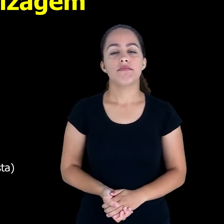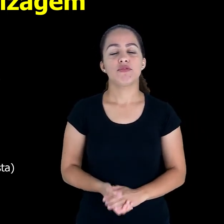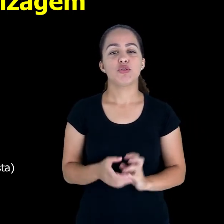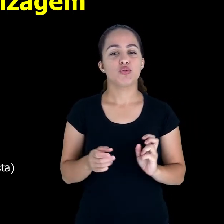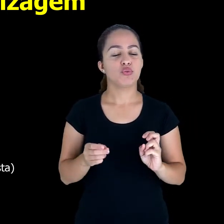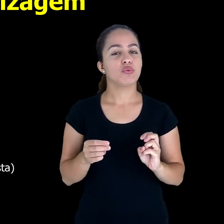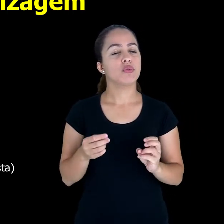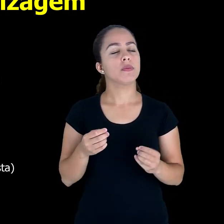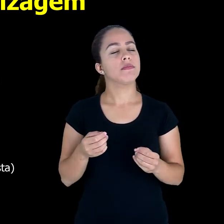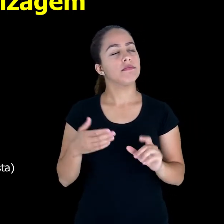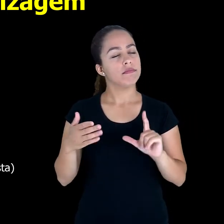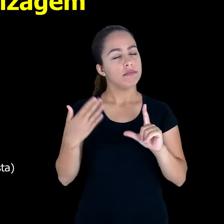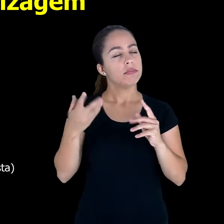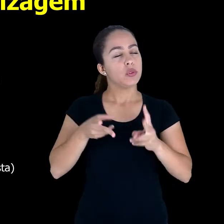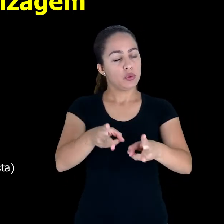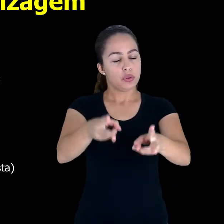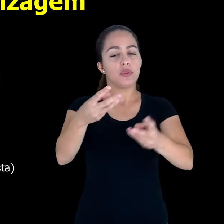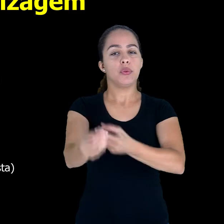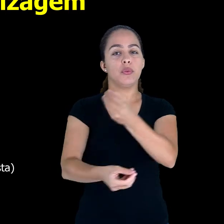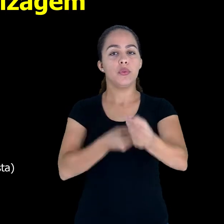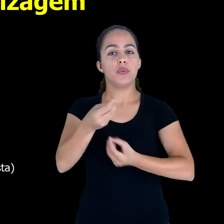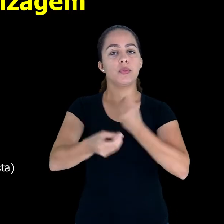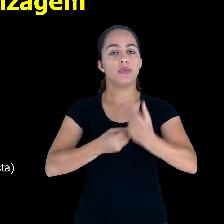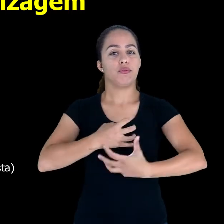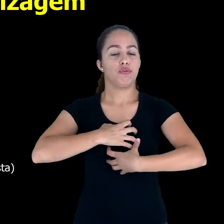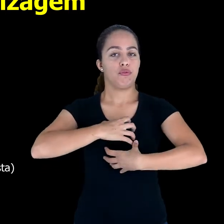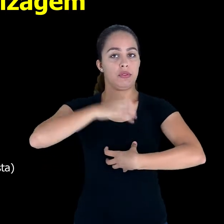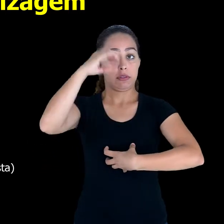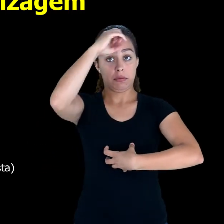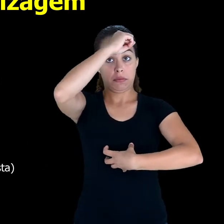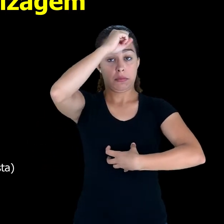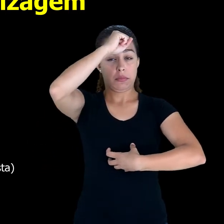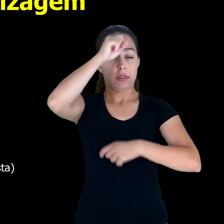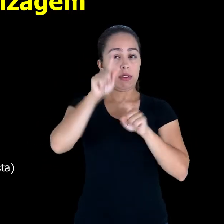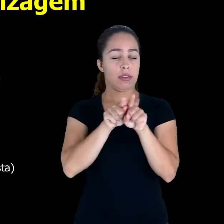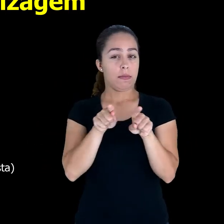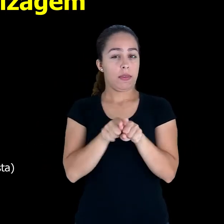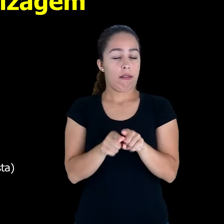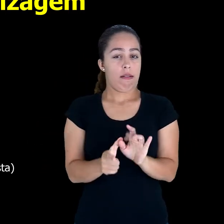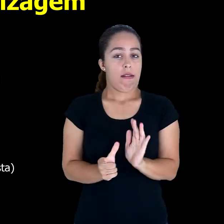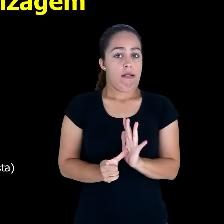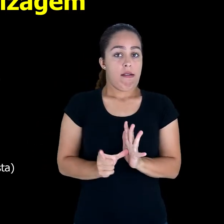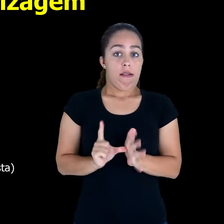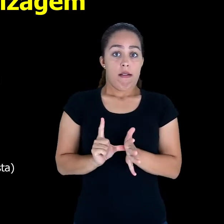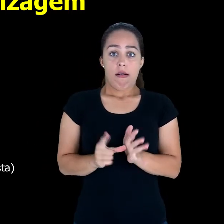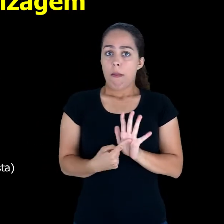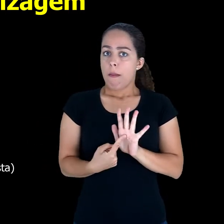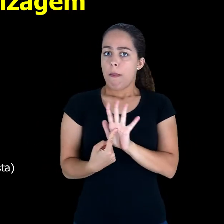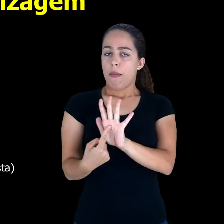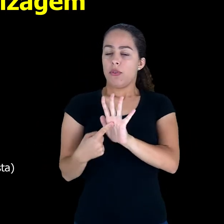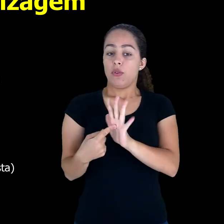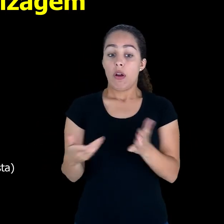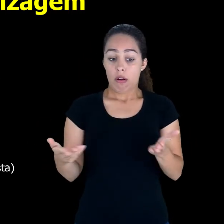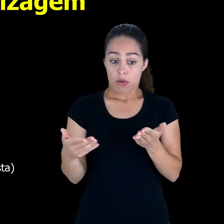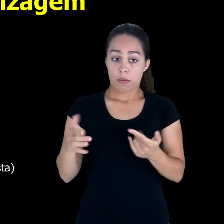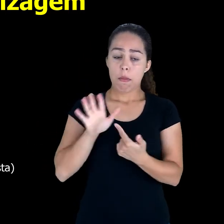Seguindo nessa perspectiva dos estilos de aprendizagem e do estilo que foi apresentado anteriormente,